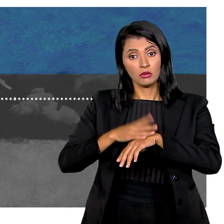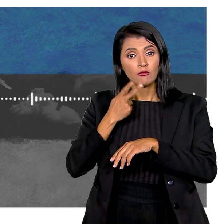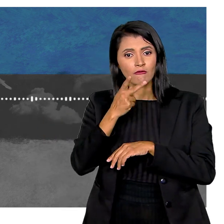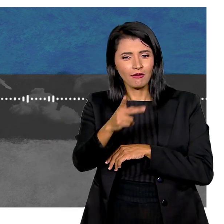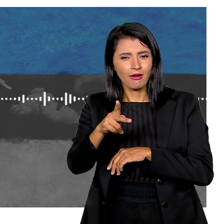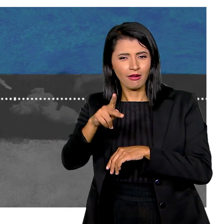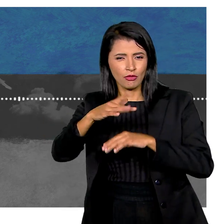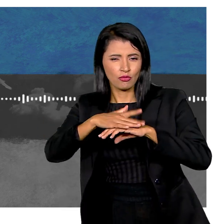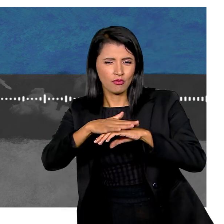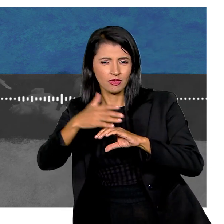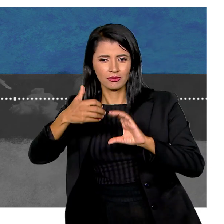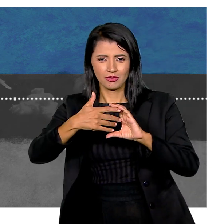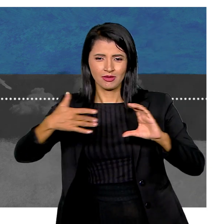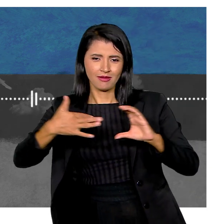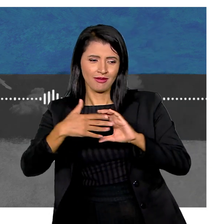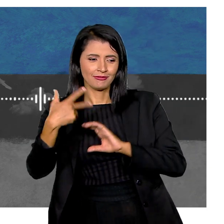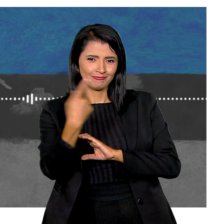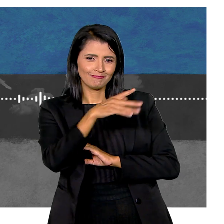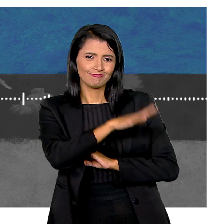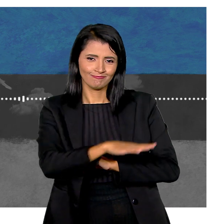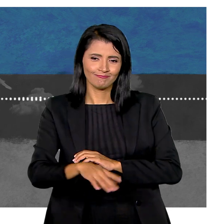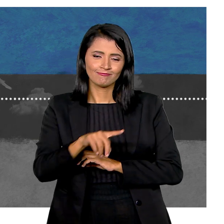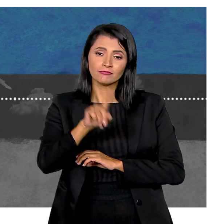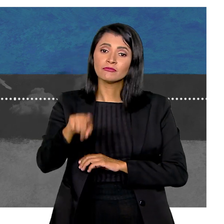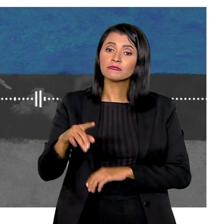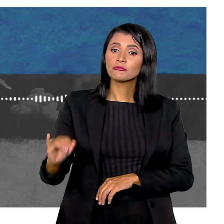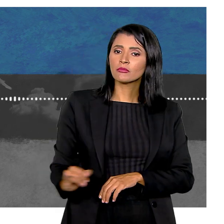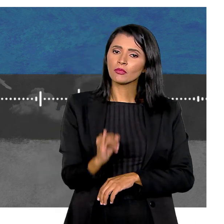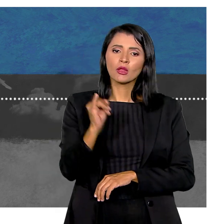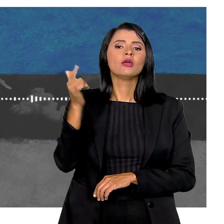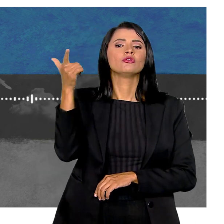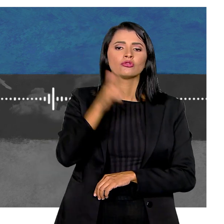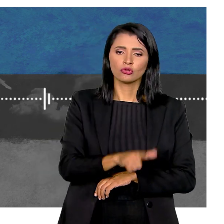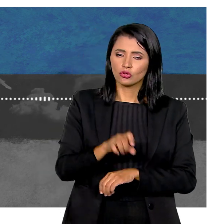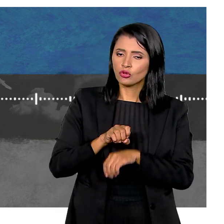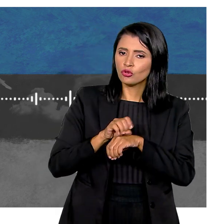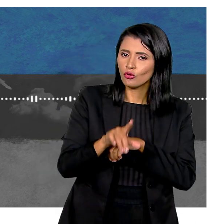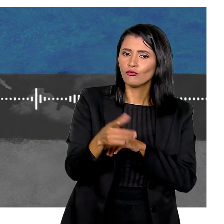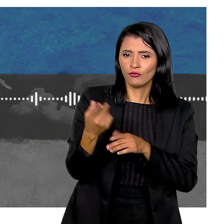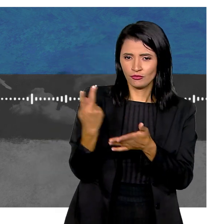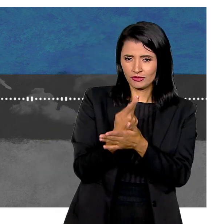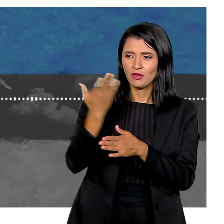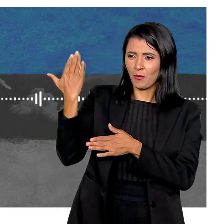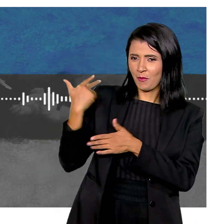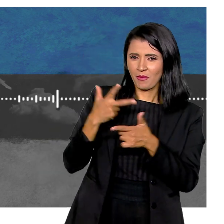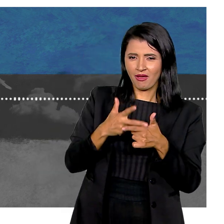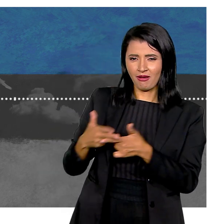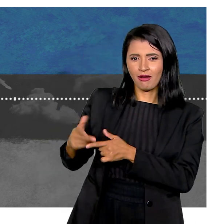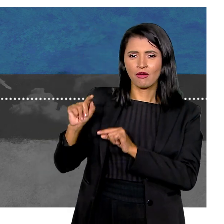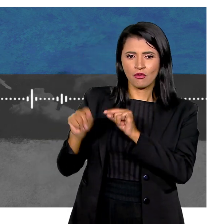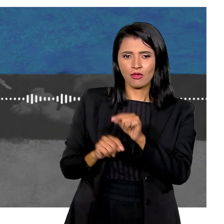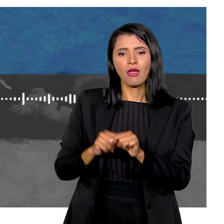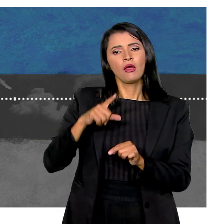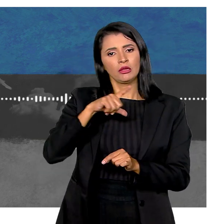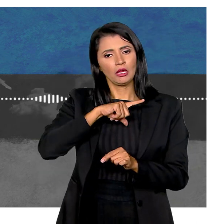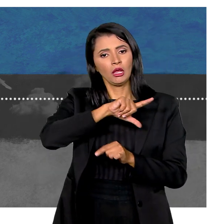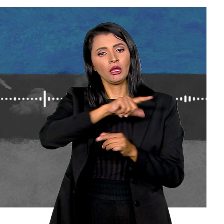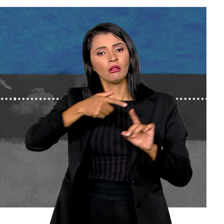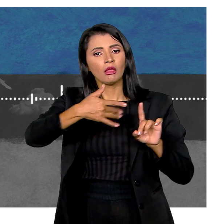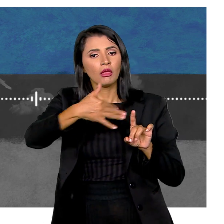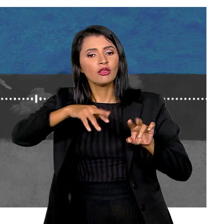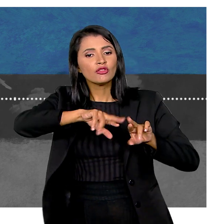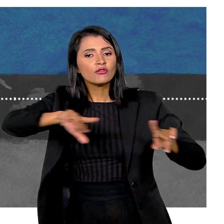Quando a gente fala de doenças raras Mesmo em crianças É importante repetir o recado das temporadas anteriores De que há